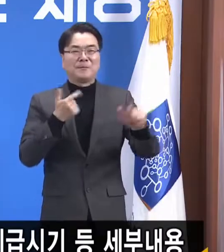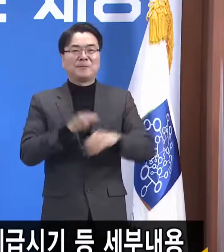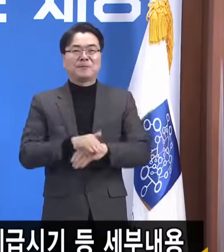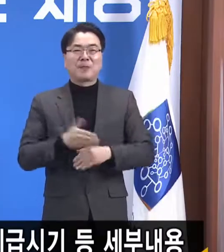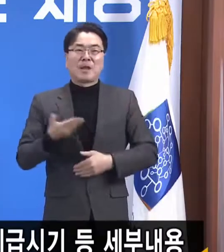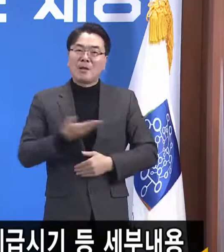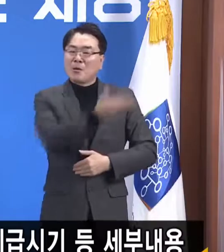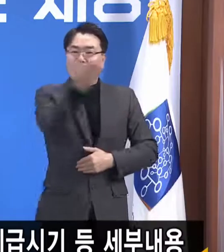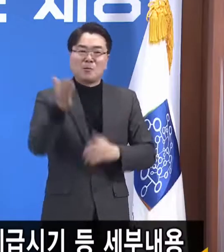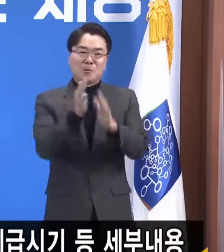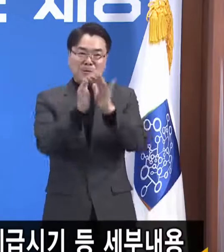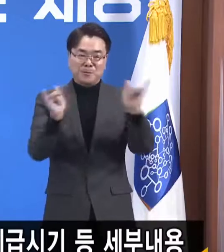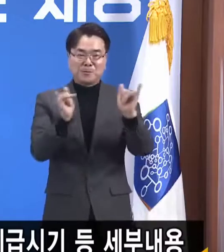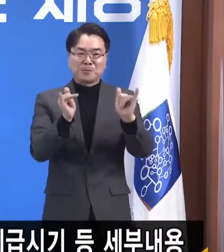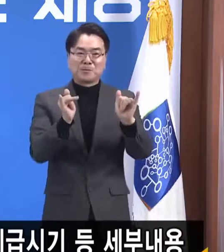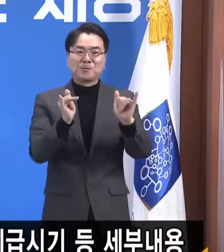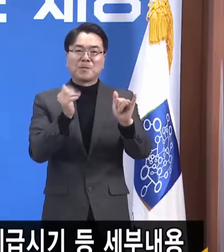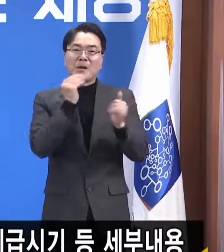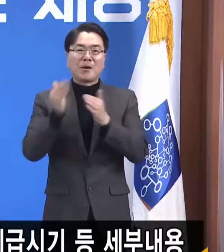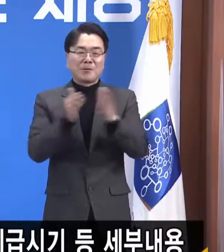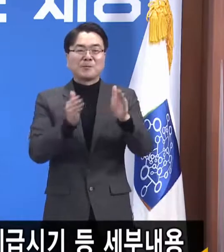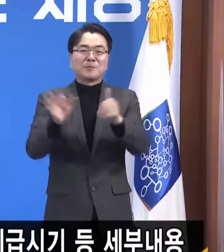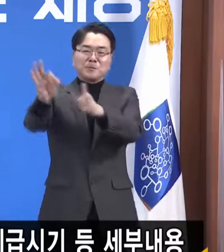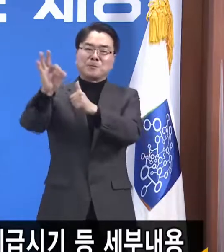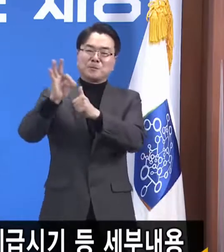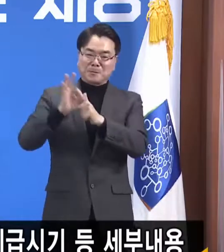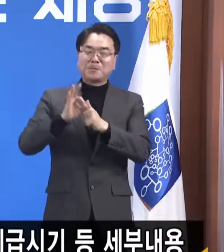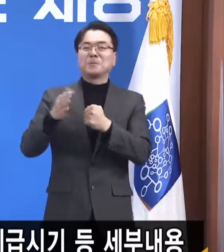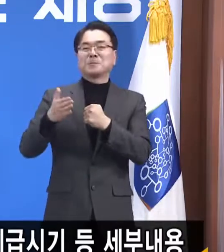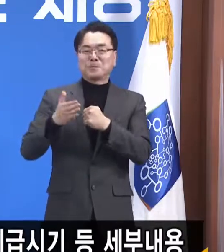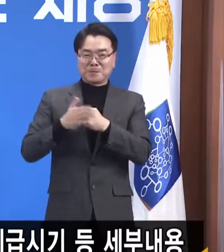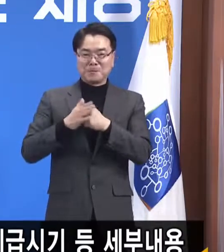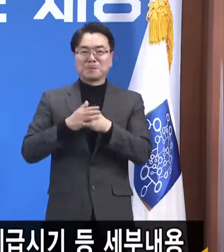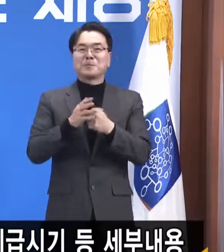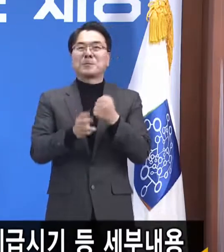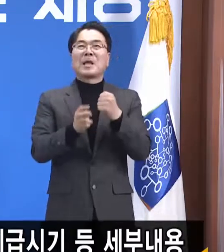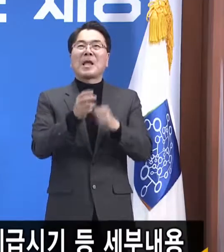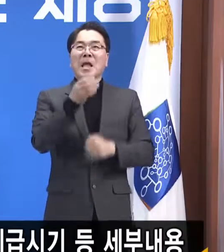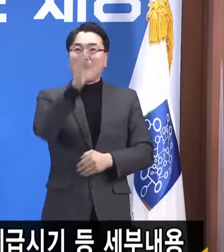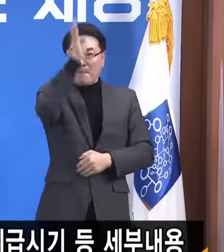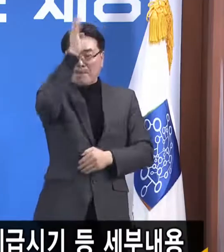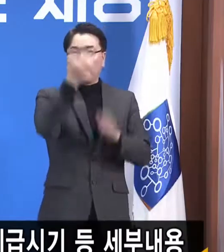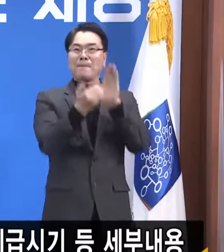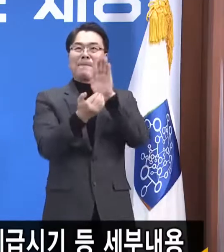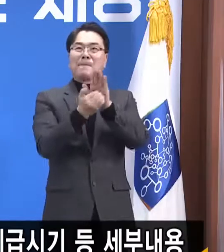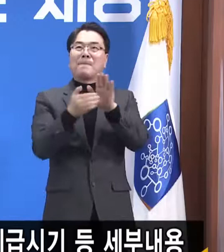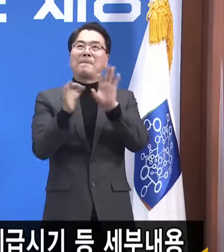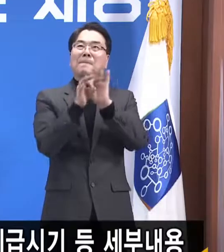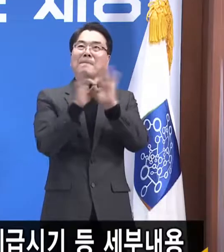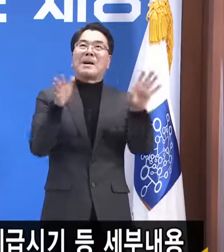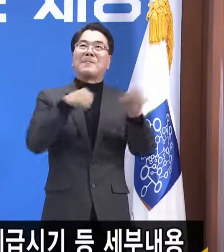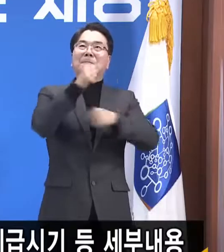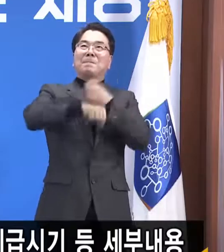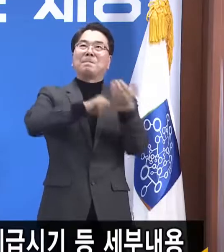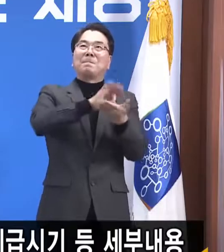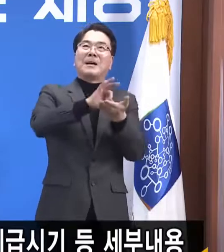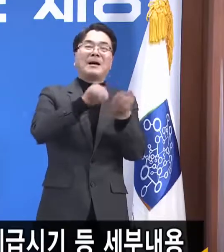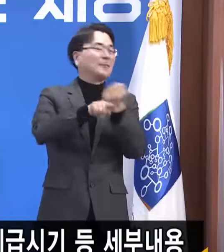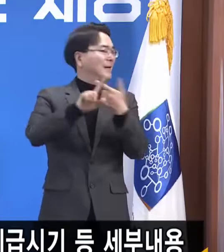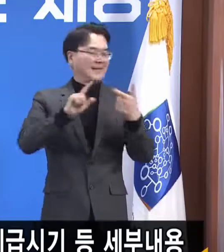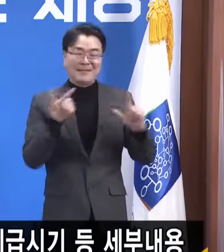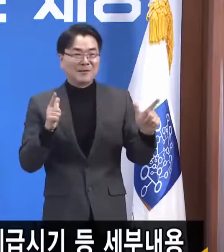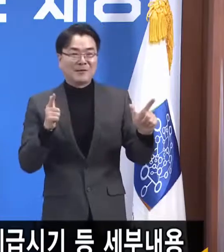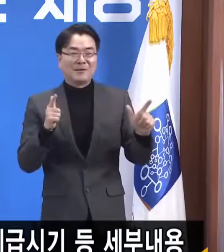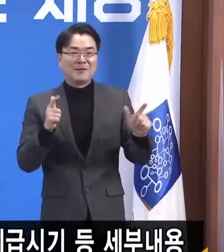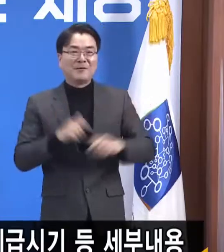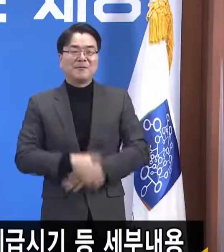도민들께서 도에서 10만 원 지원했으니까 이거는 방역수칙 지키지 말고 쓰자. 그럴 리가 없지 않습니까? 그리고